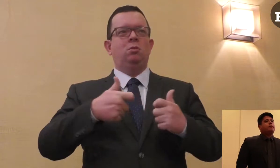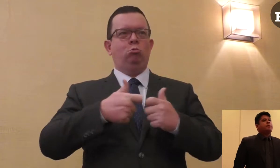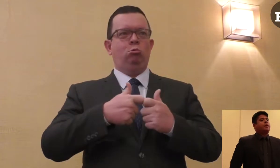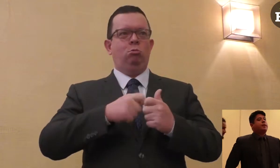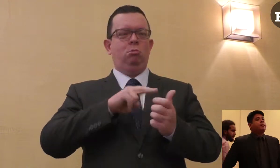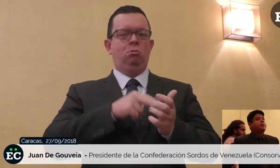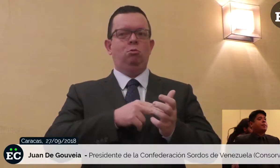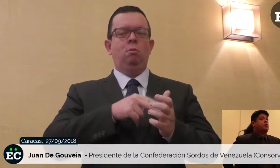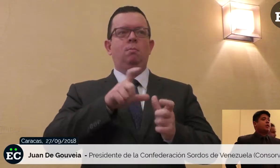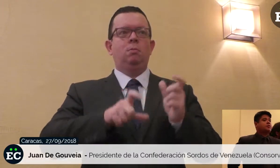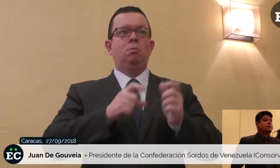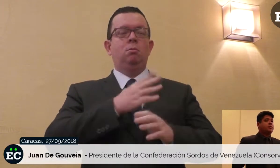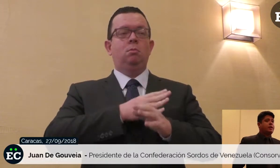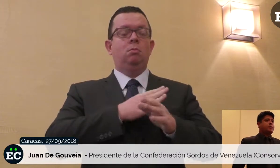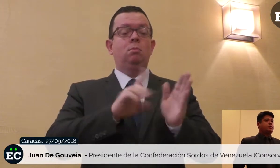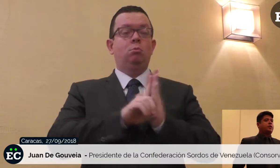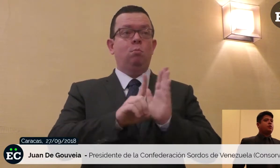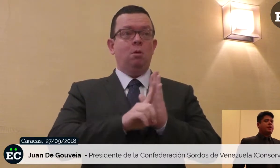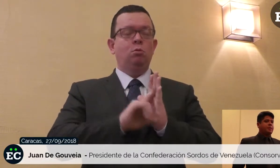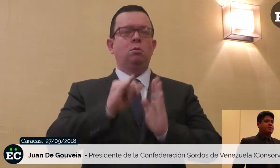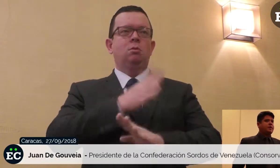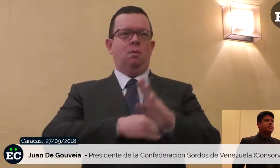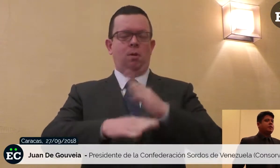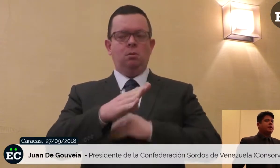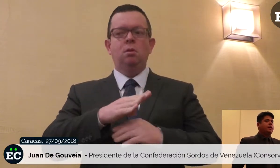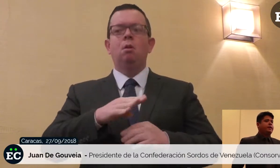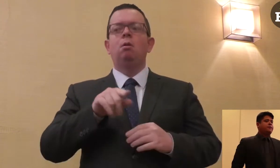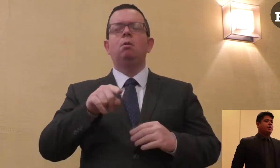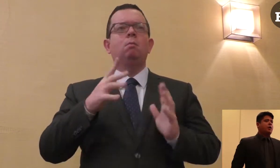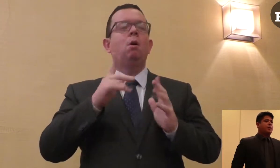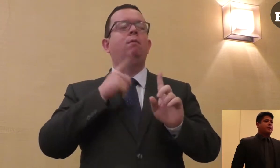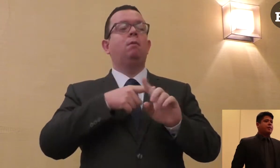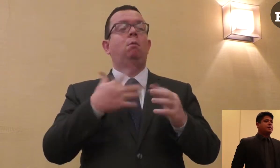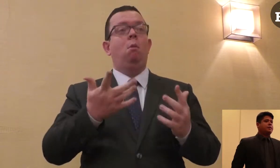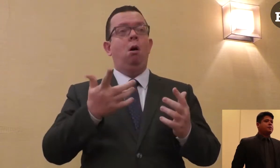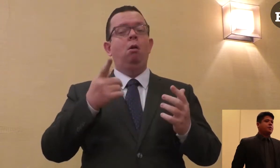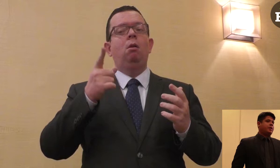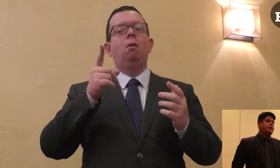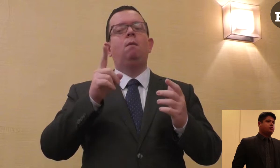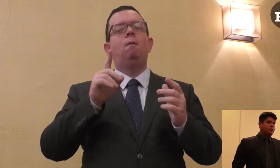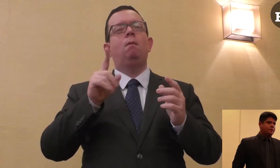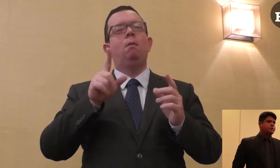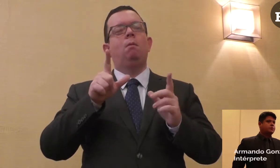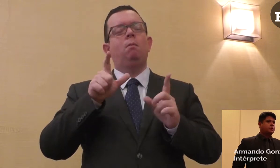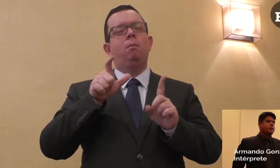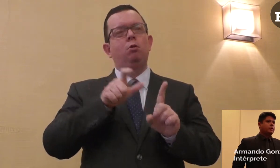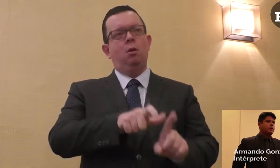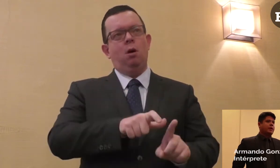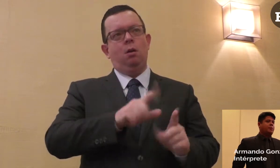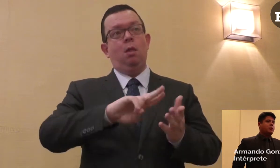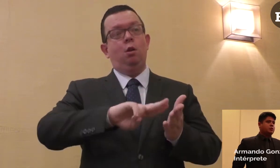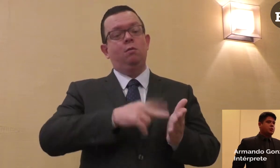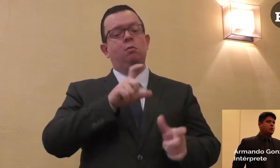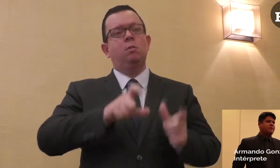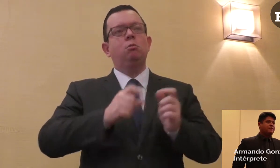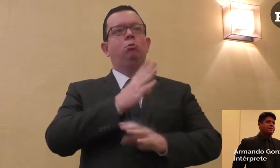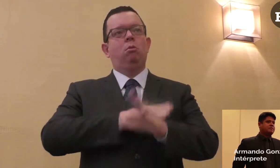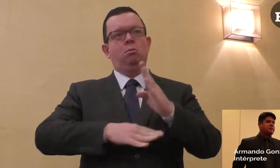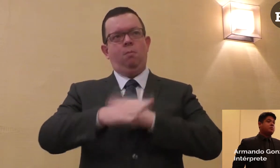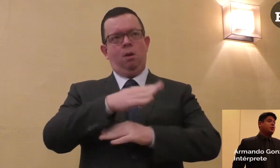Bien, este primer Congreso Nacional de Personas con Discapacidad está enfocado primeramente sobre derechos humanos, porque es la promoción, defensa y